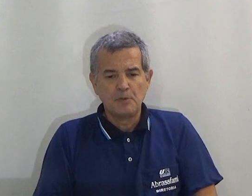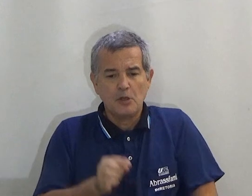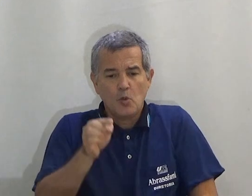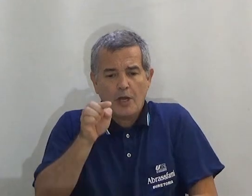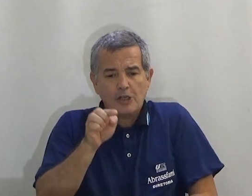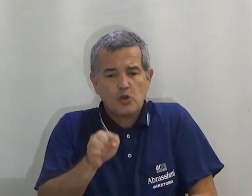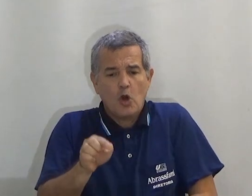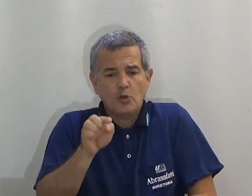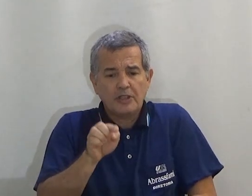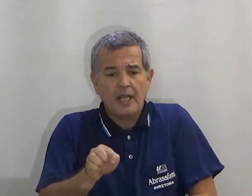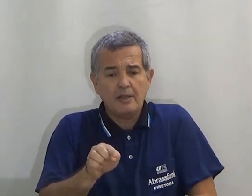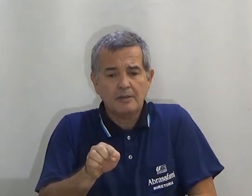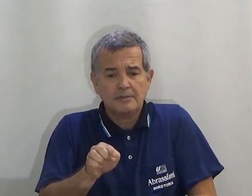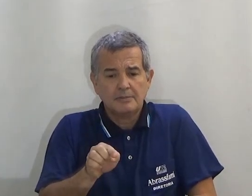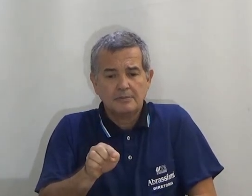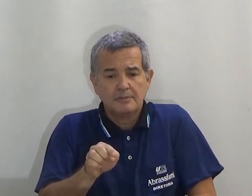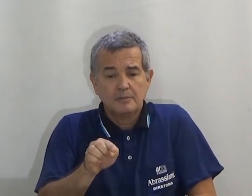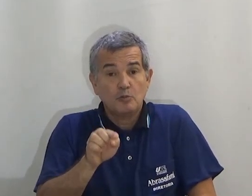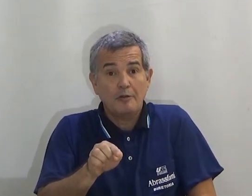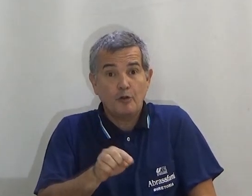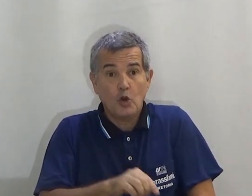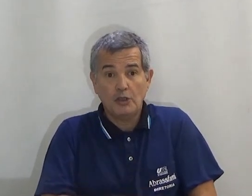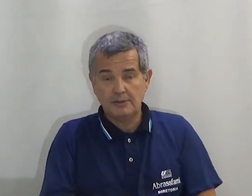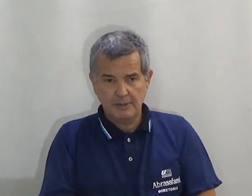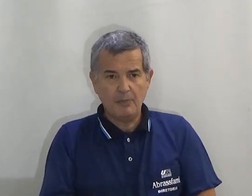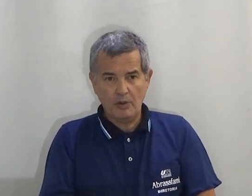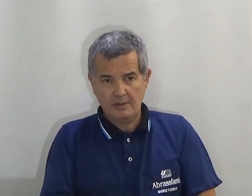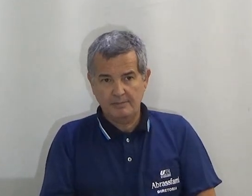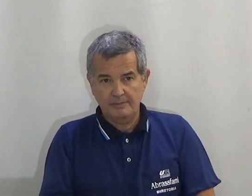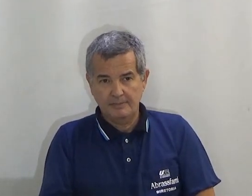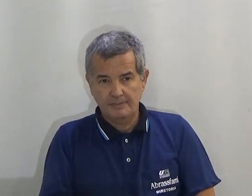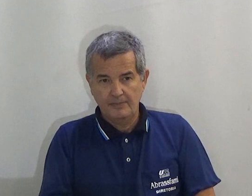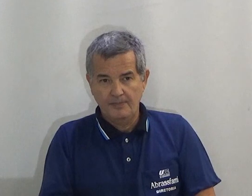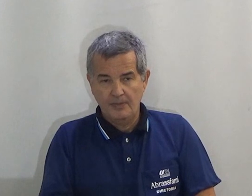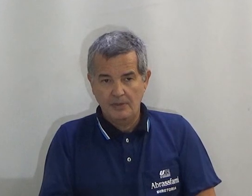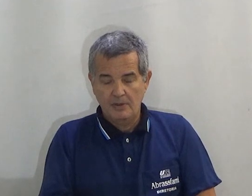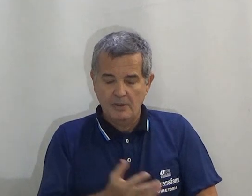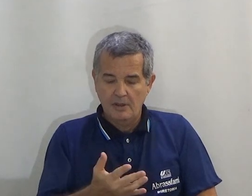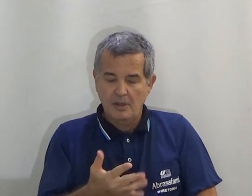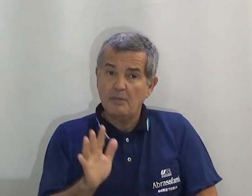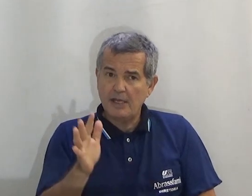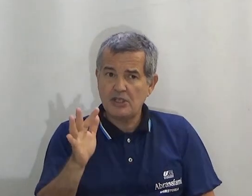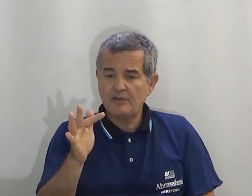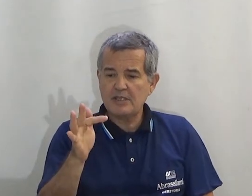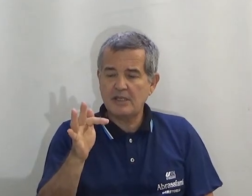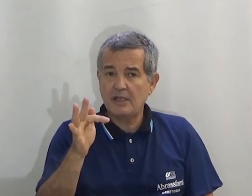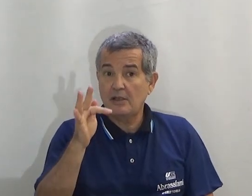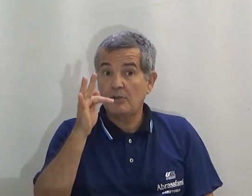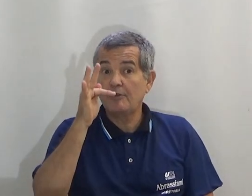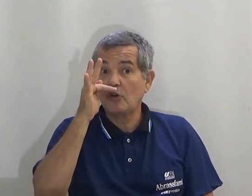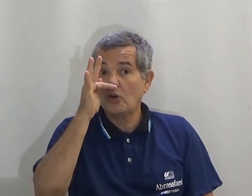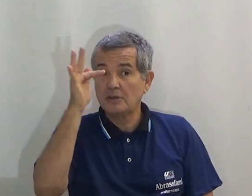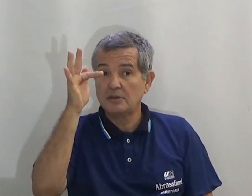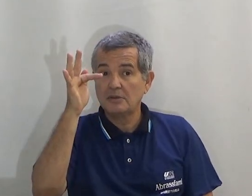O cachorro tem uma flor na boca. Imagina você.